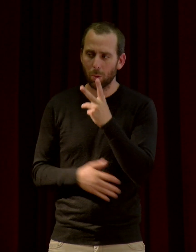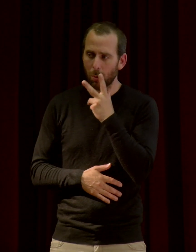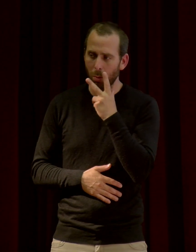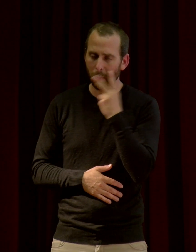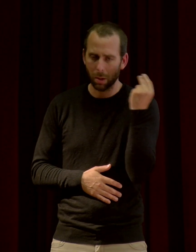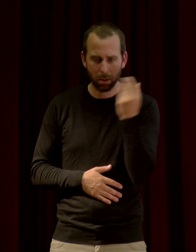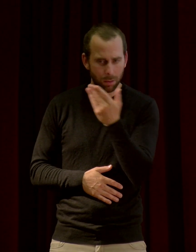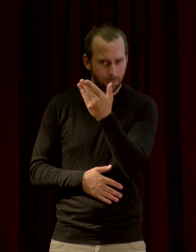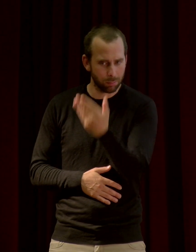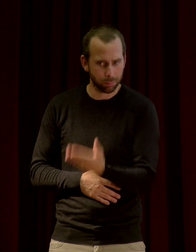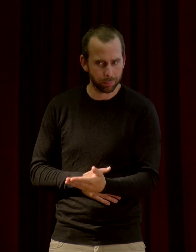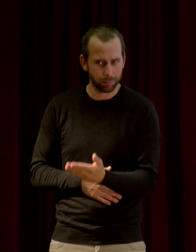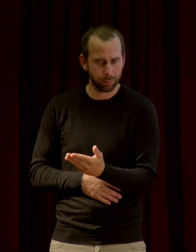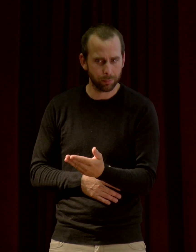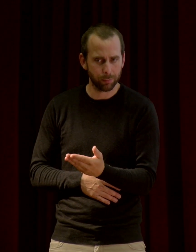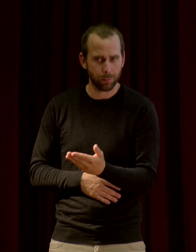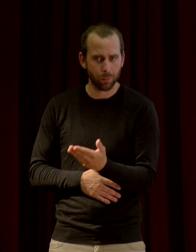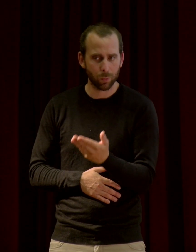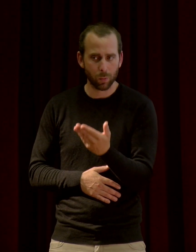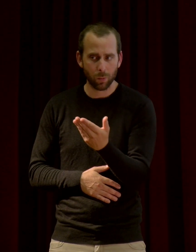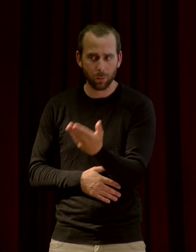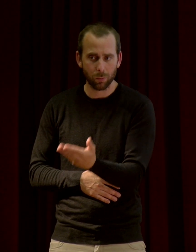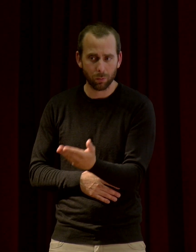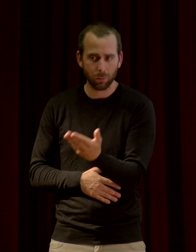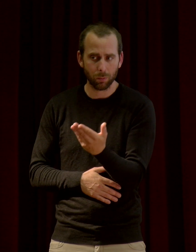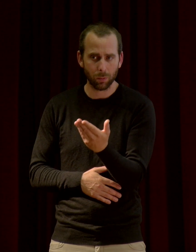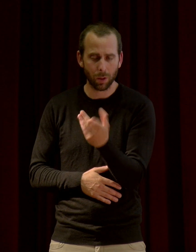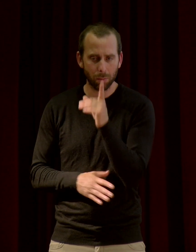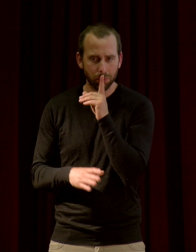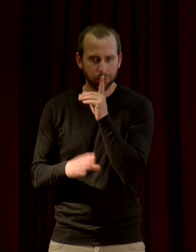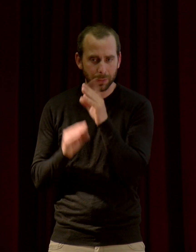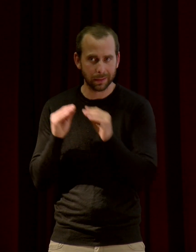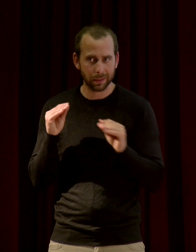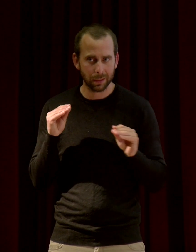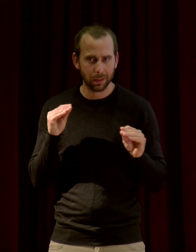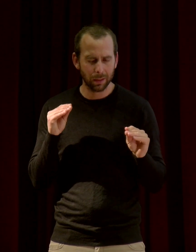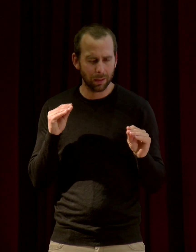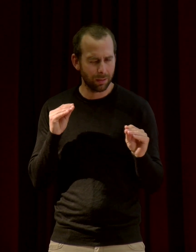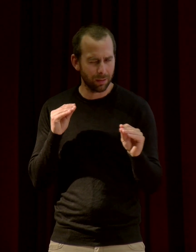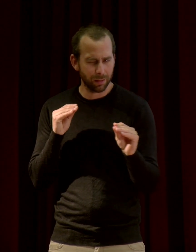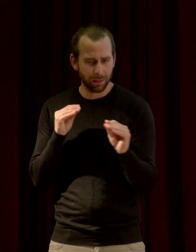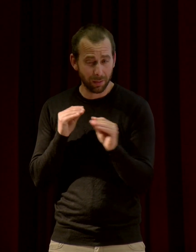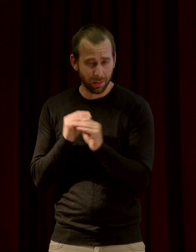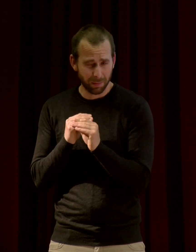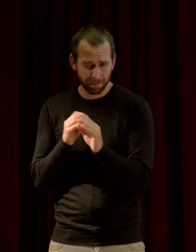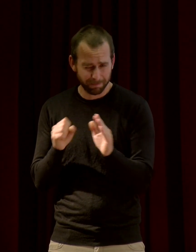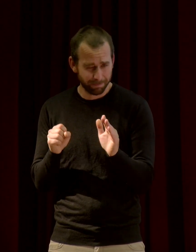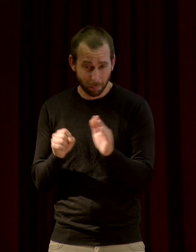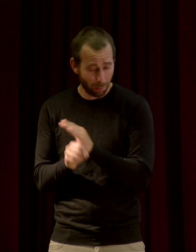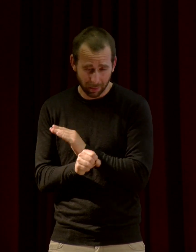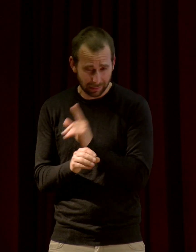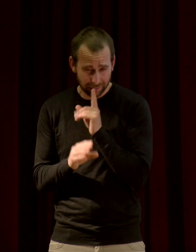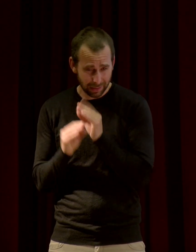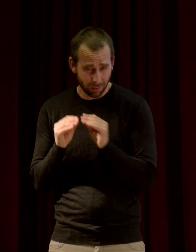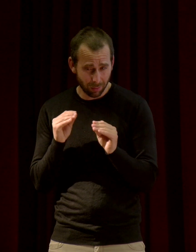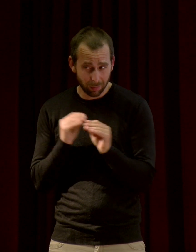retrouve, finalement, dans un silence absolument total. et, bon, ça, c'est une